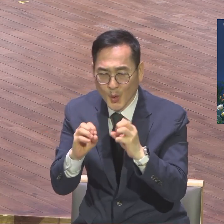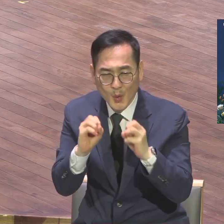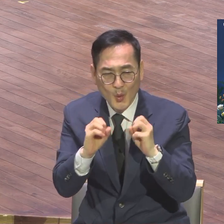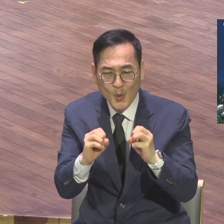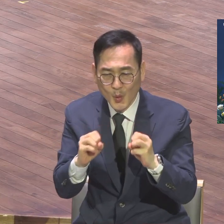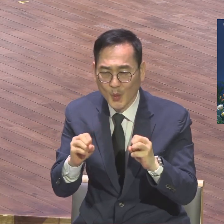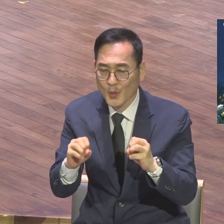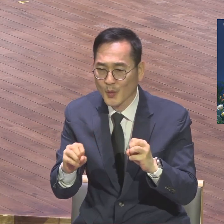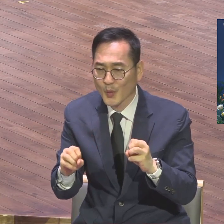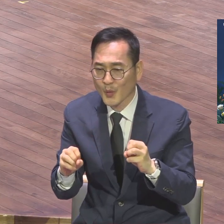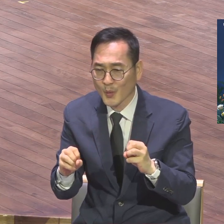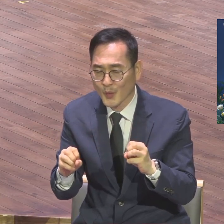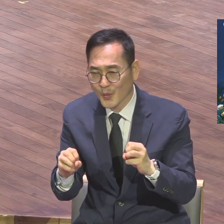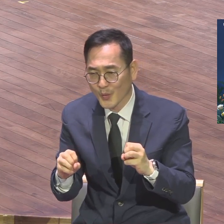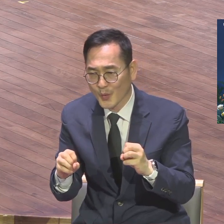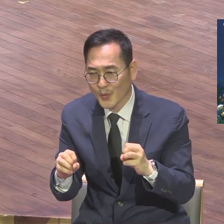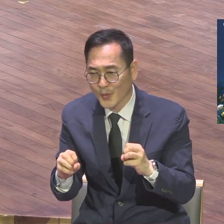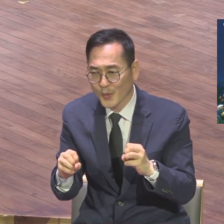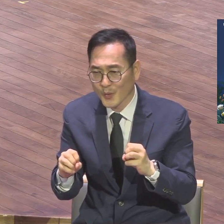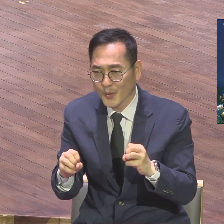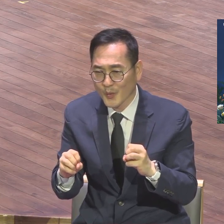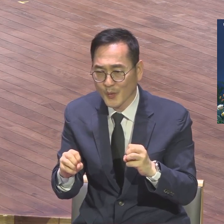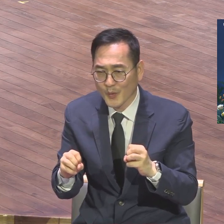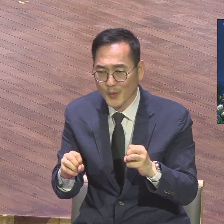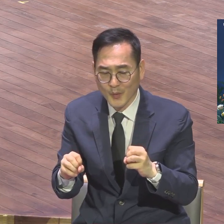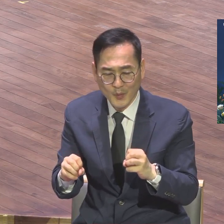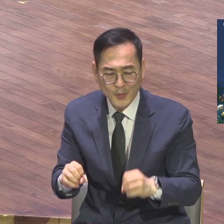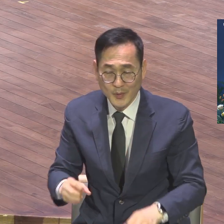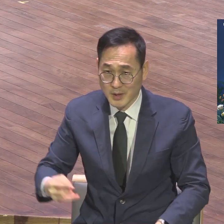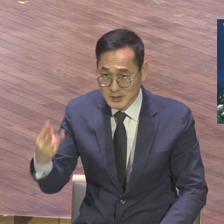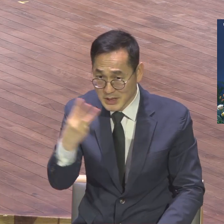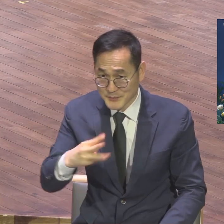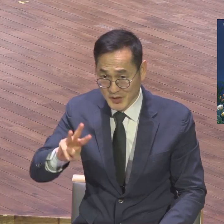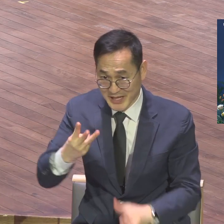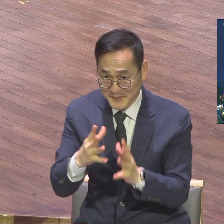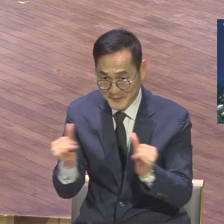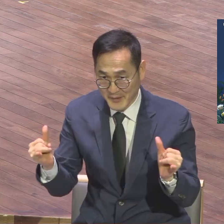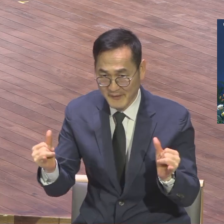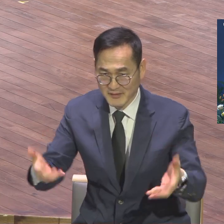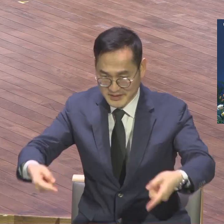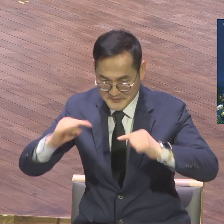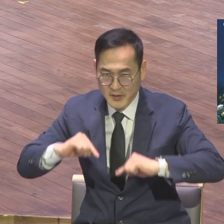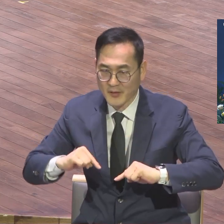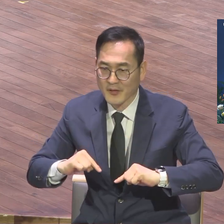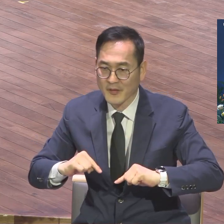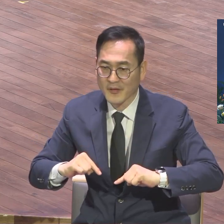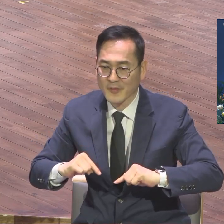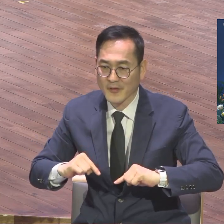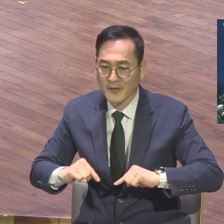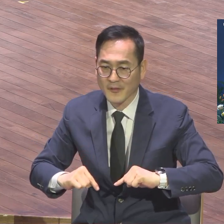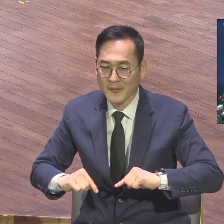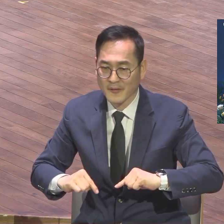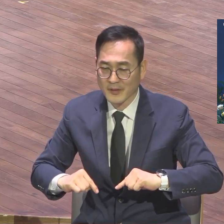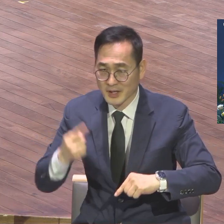그야말로 행사를 해서 그렇게 많이 안 왔어요. 3300명이 와가지고 교회 정착을 1800명이 하고 그래서